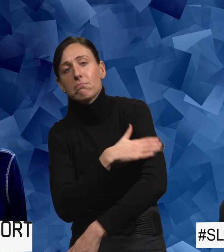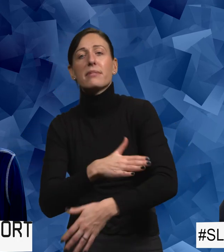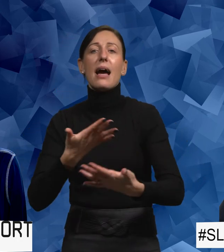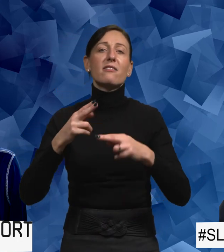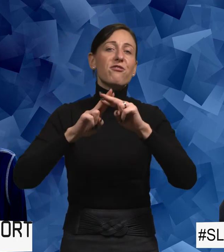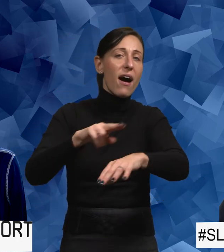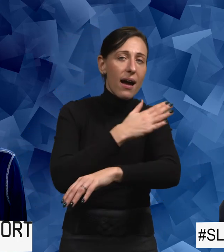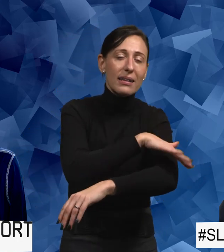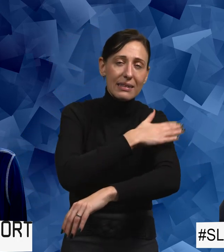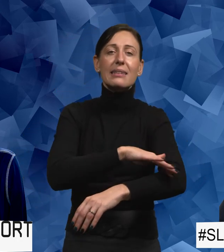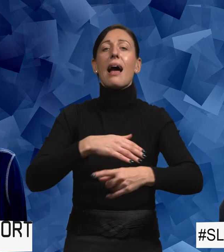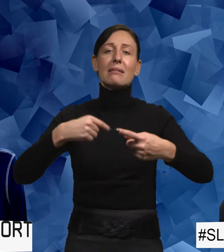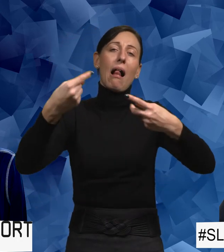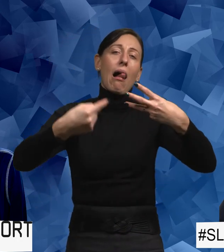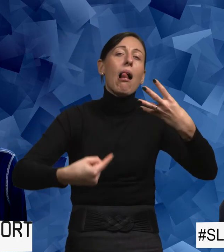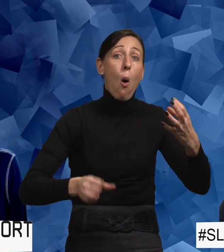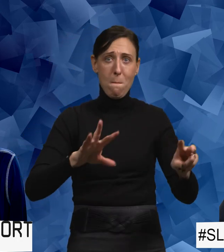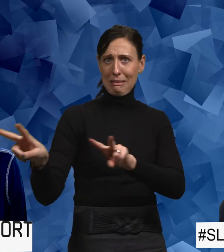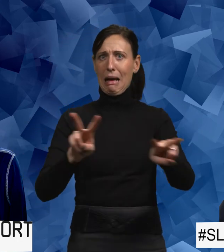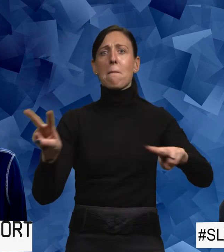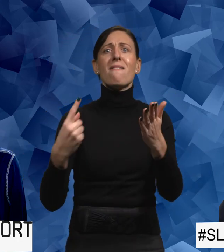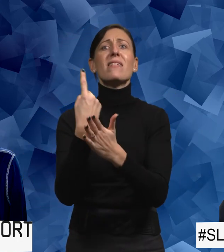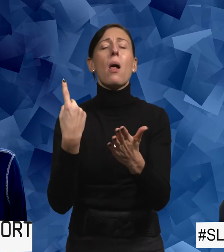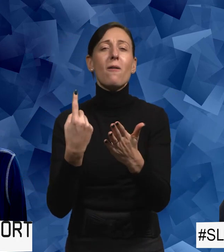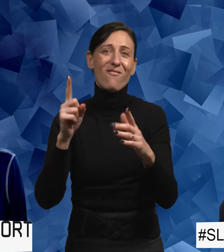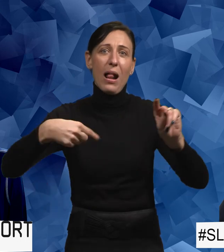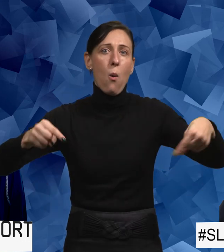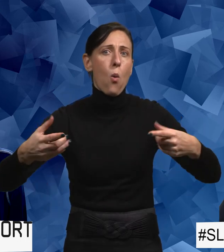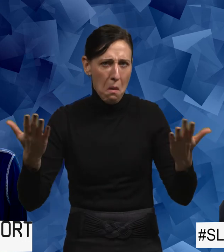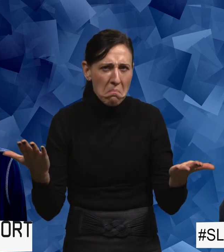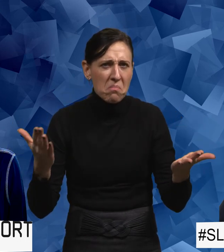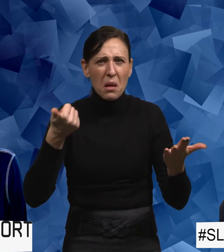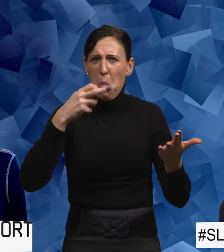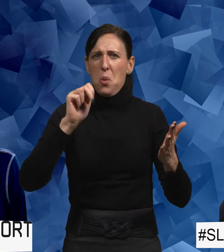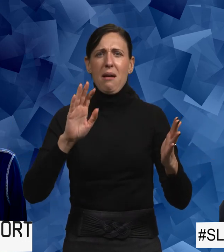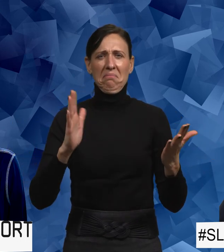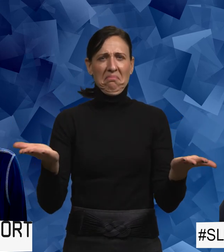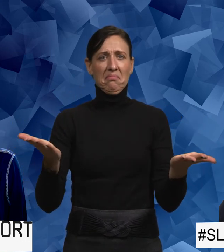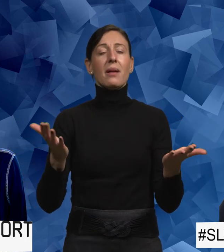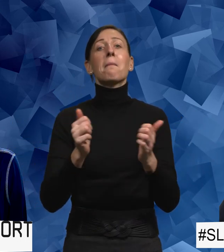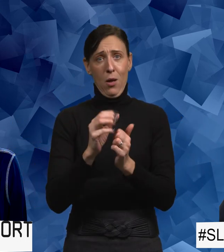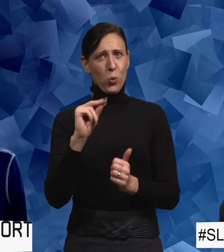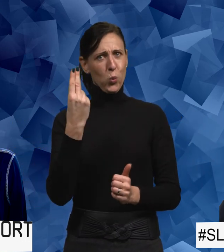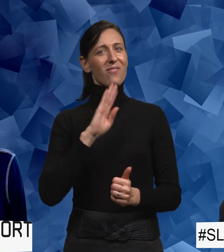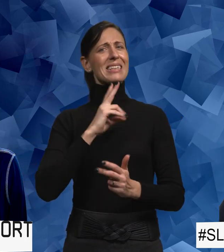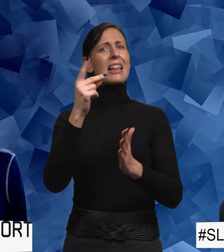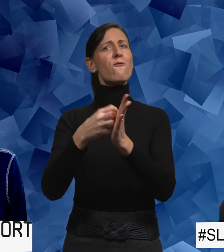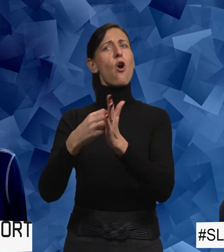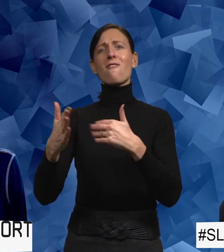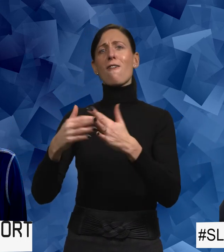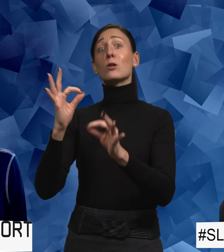boendestöd, hemtjänst, färdtjänst och så vidare. Så borde det ju finnas en annan förklaring. Att just